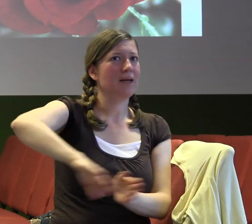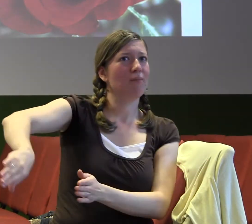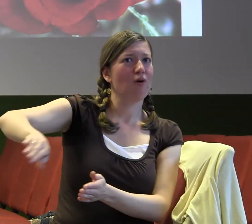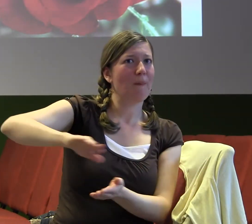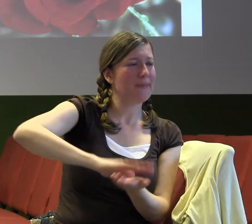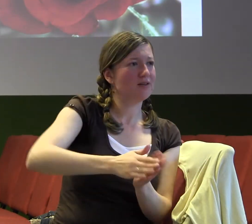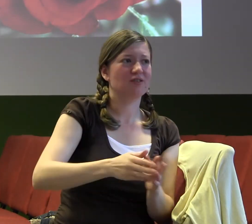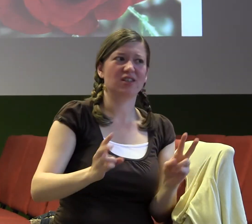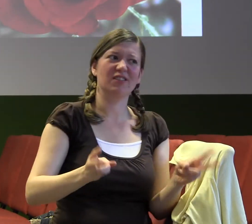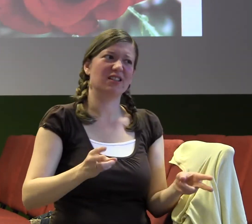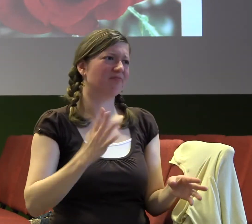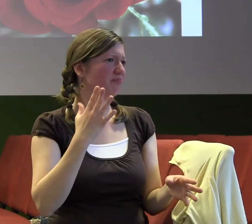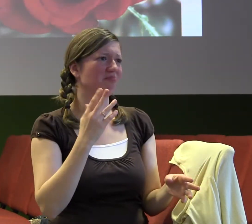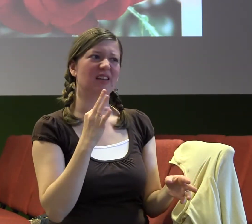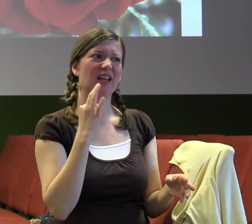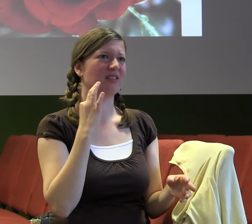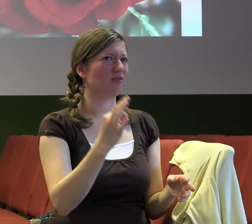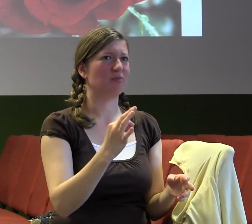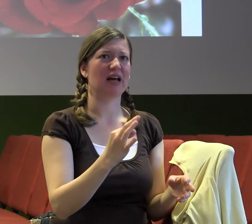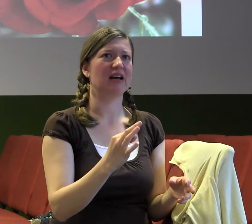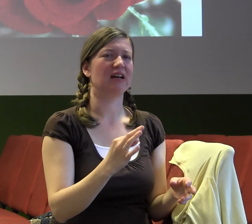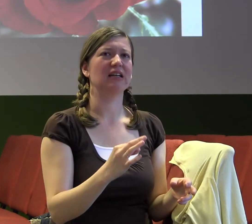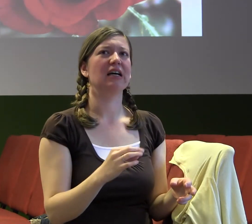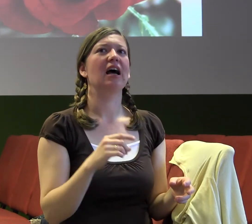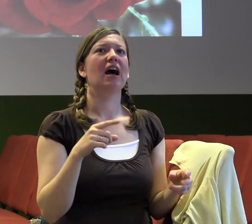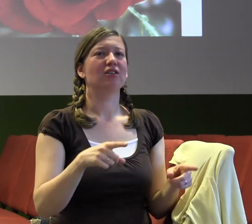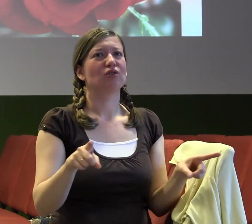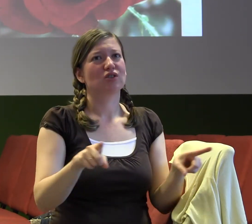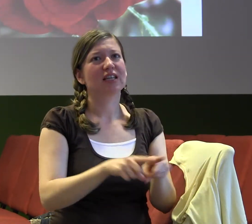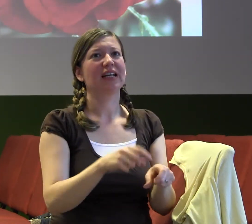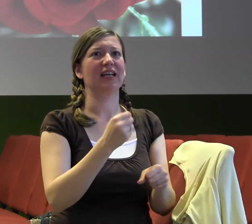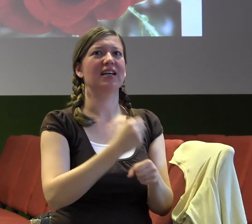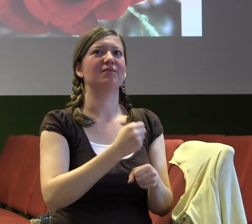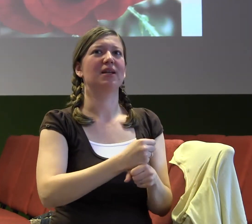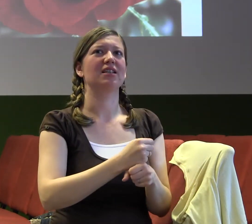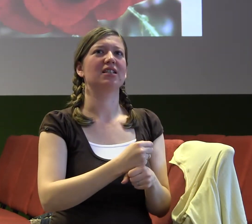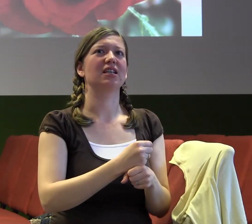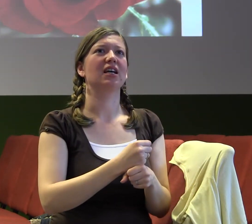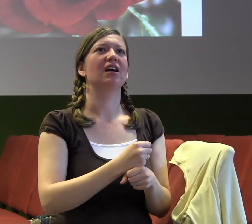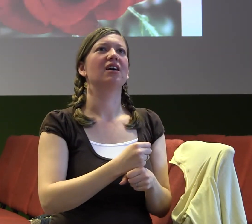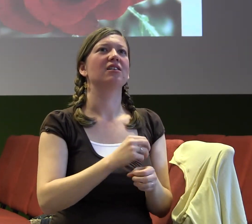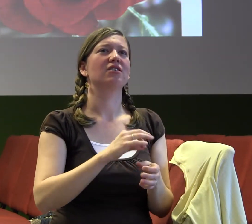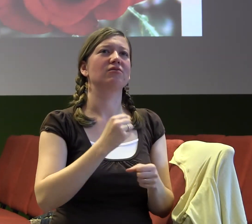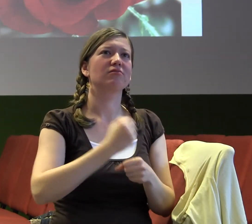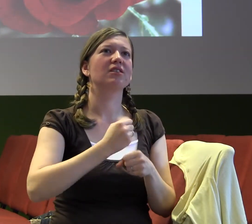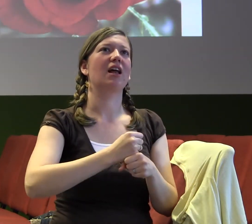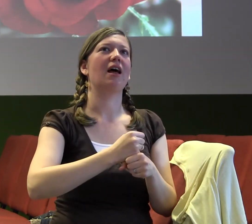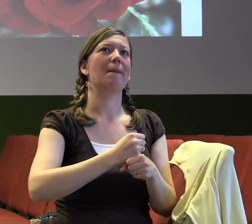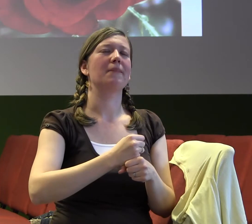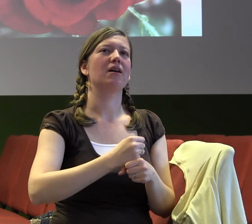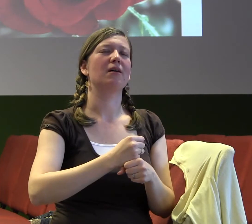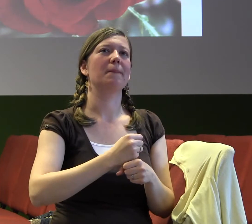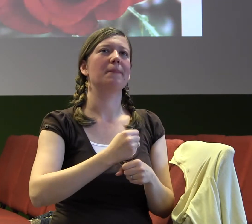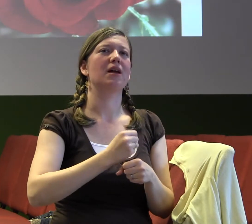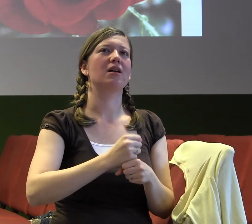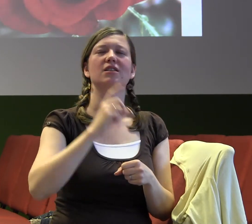je to s prací a se studiem. Co se týče workaholismu, tak většinou se to týká lidí, kteří jsou na